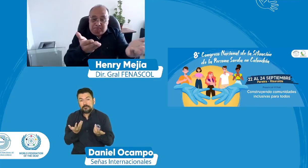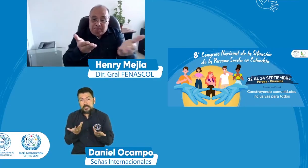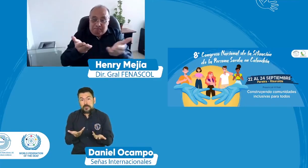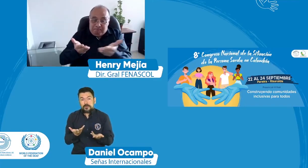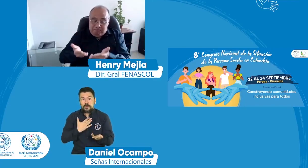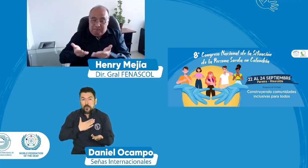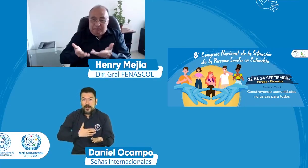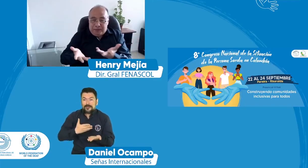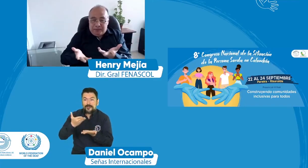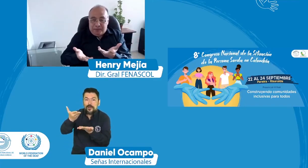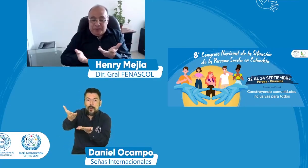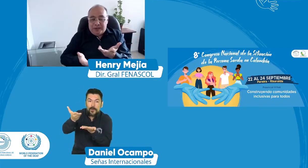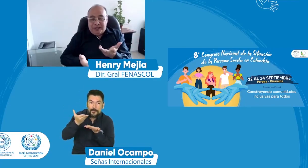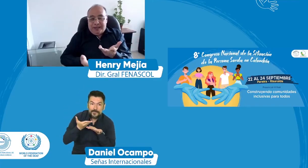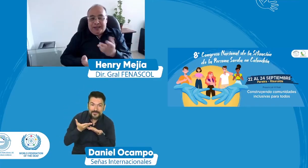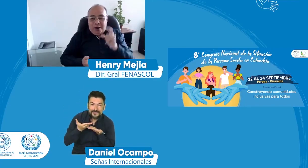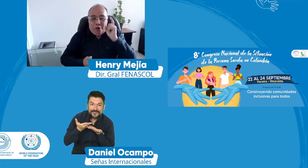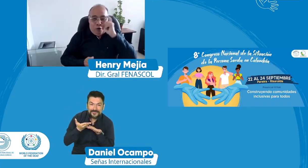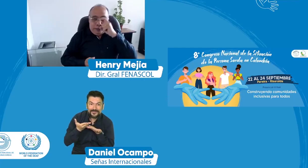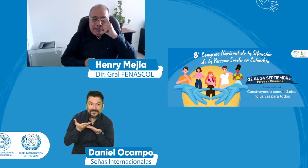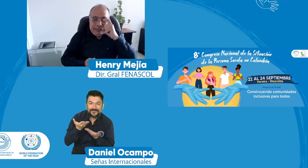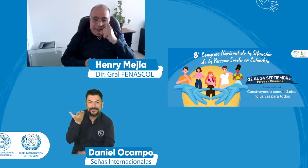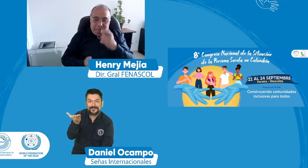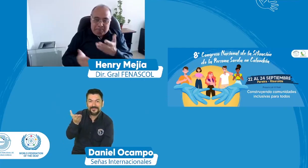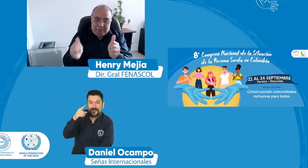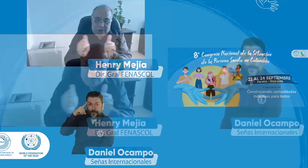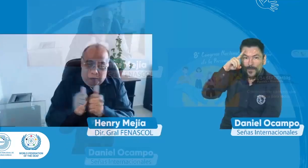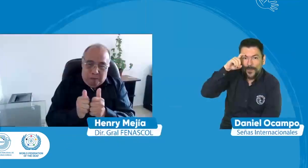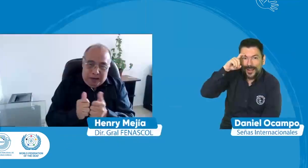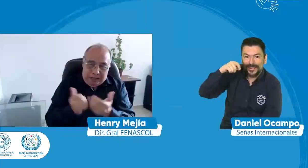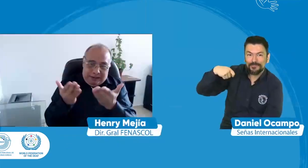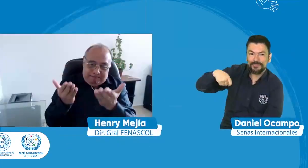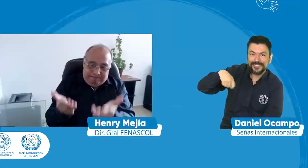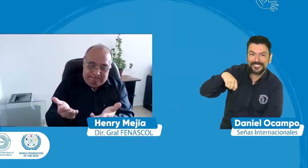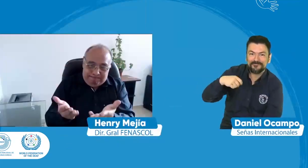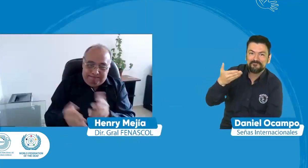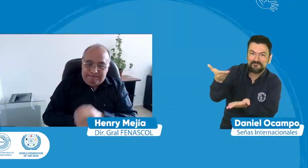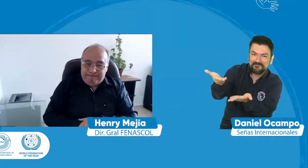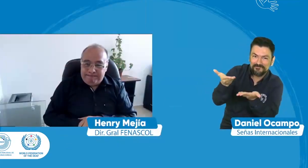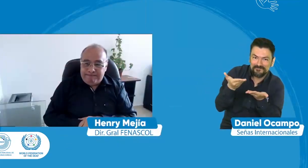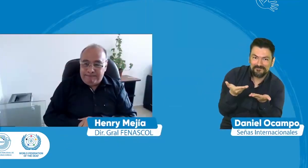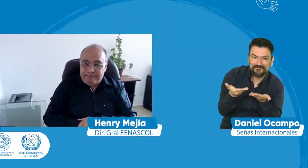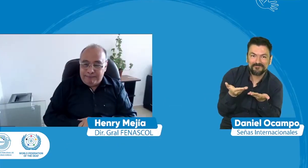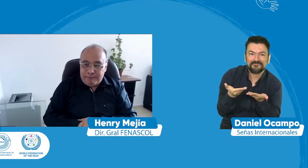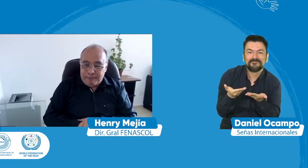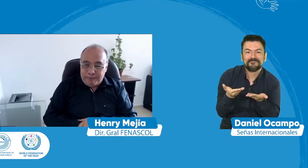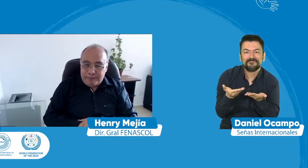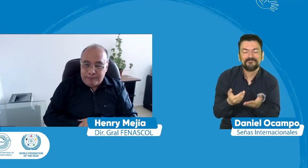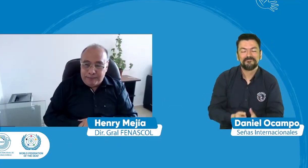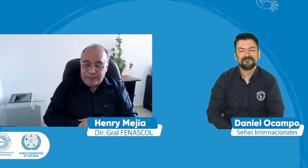tenemos como invitado a Joseph Murray que me acompaña en estos momentos